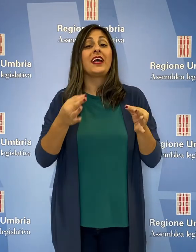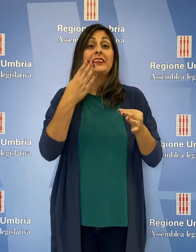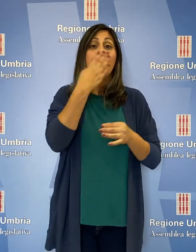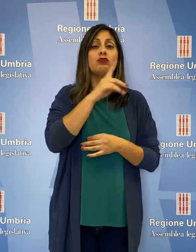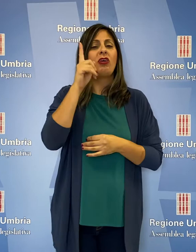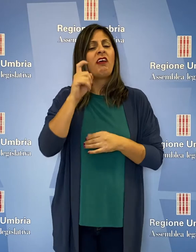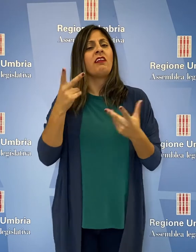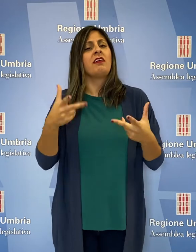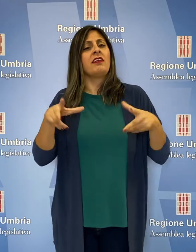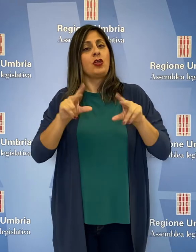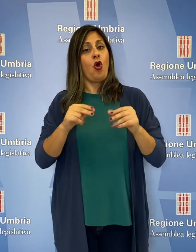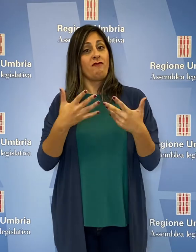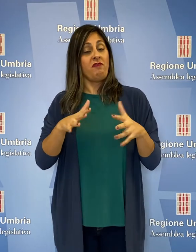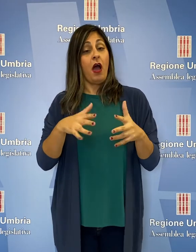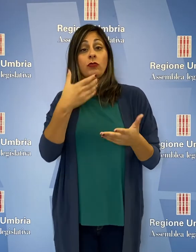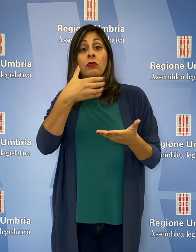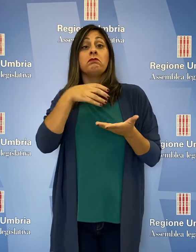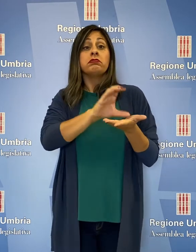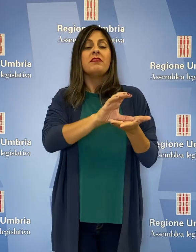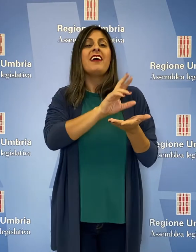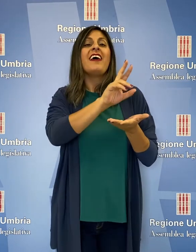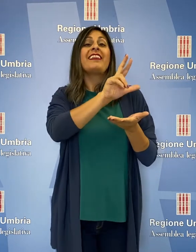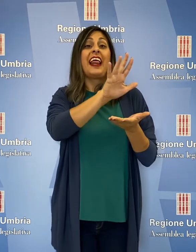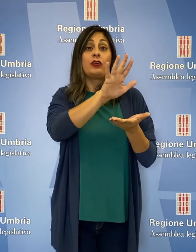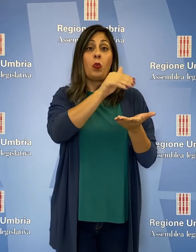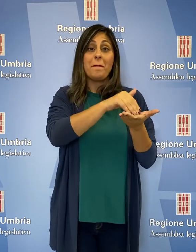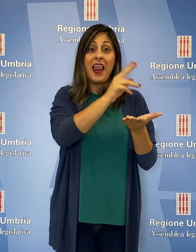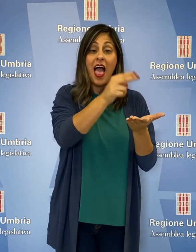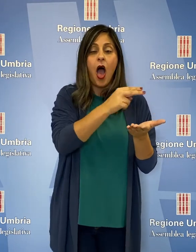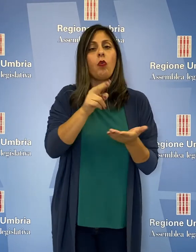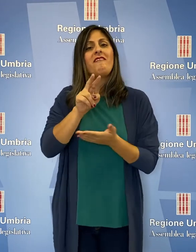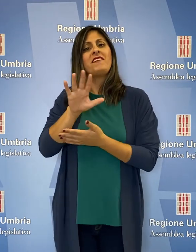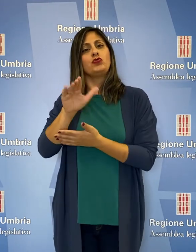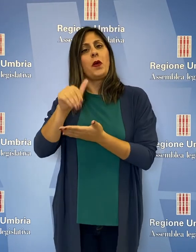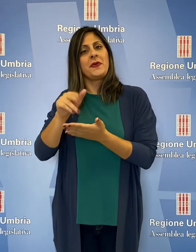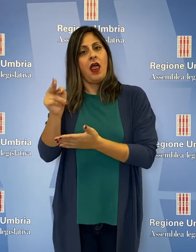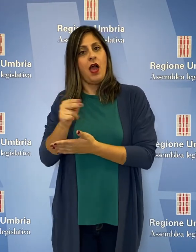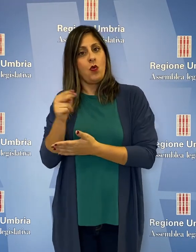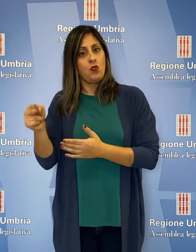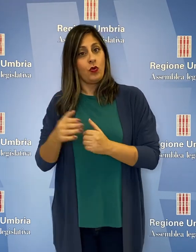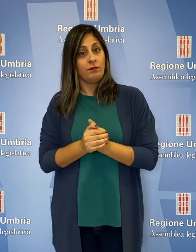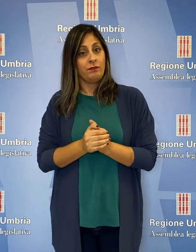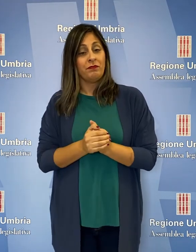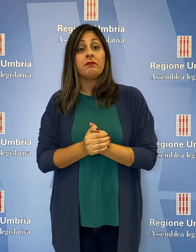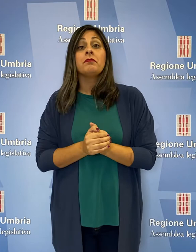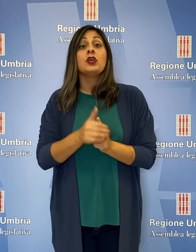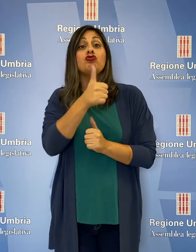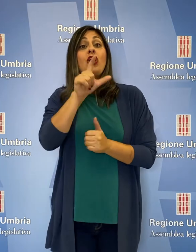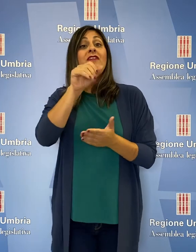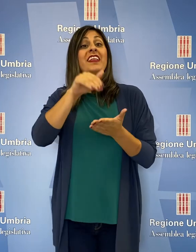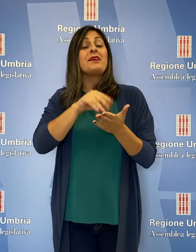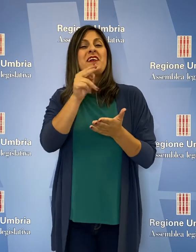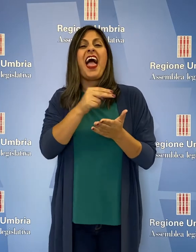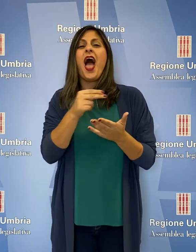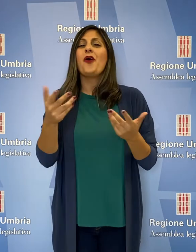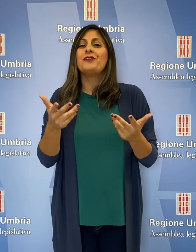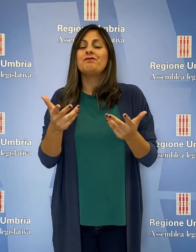la sicurezza di Perugia Eterni, finanziati con 35.000 euro e 25.000 euro. 120.000 euro finanziano i